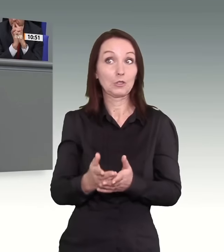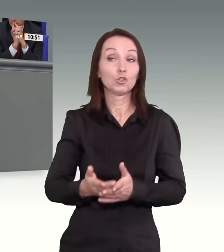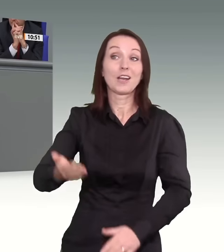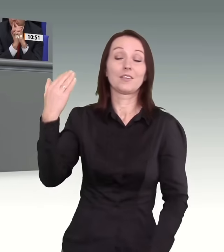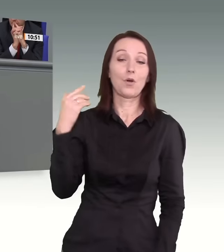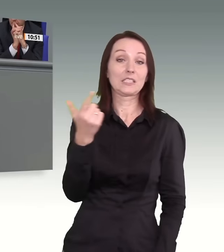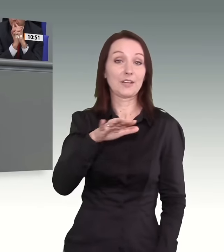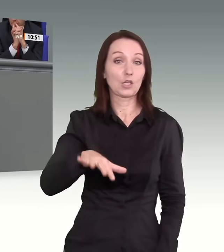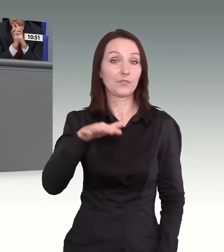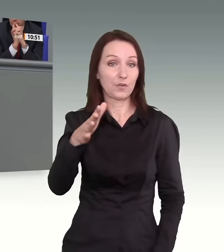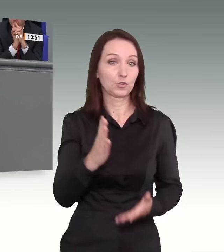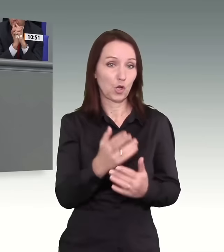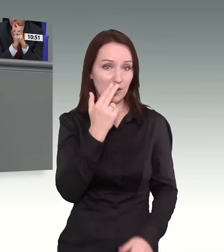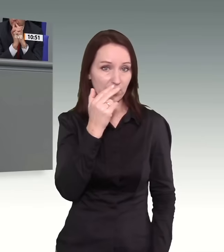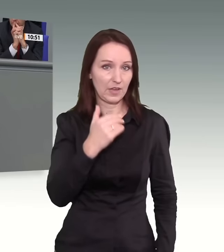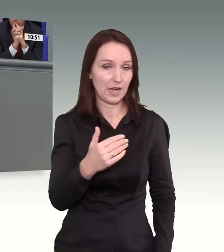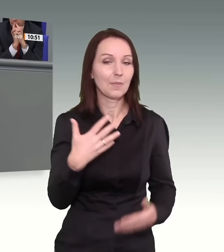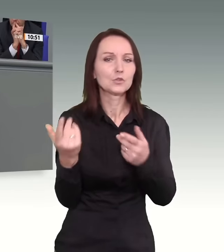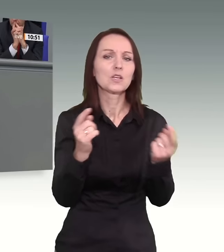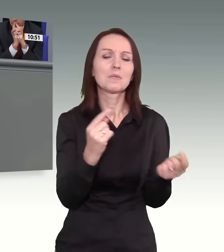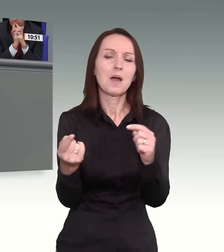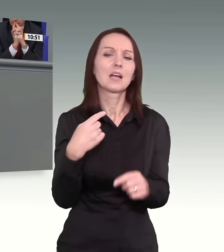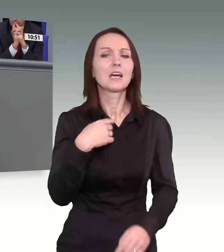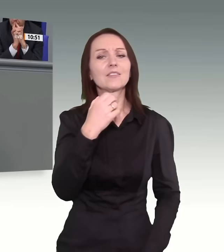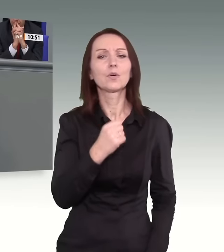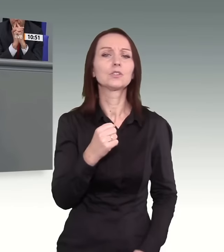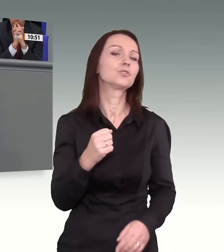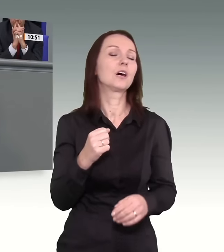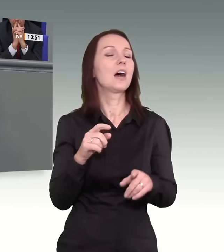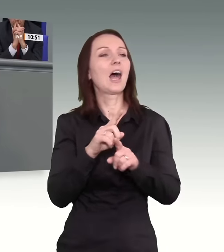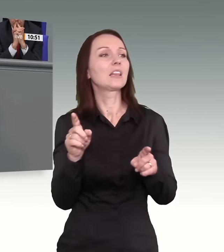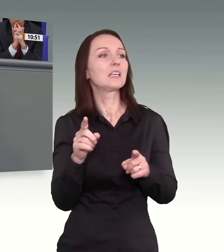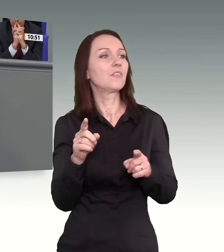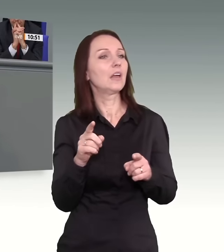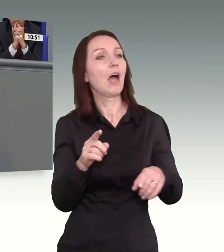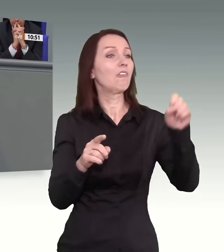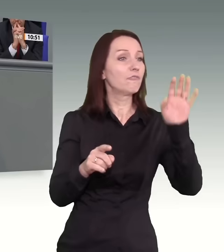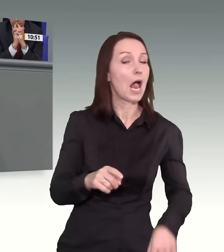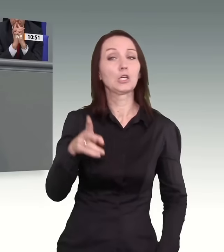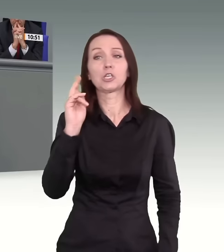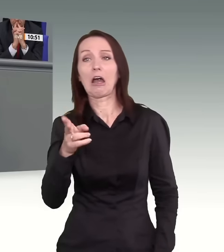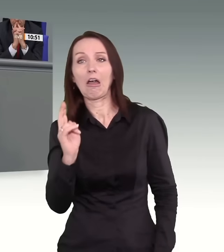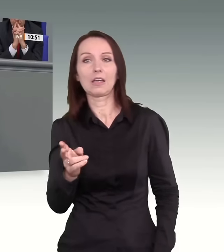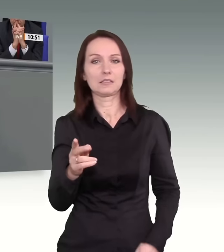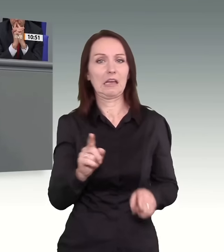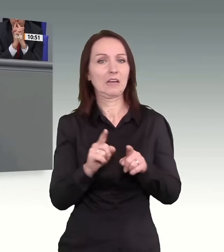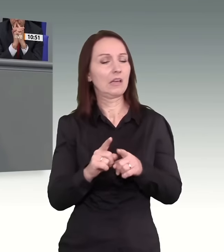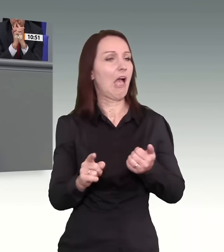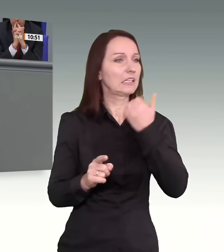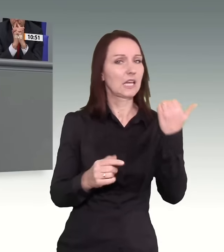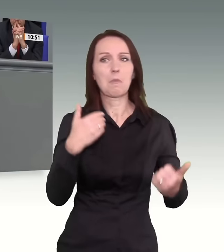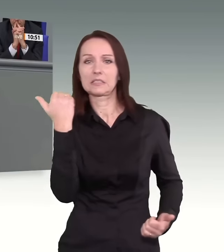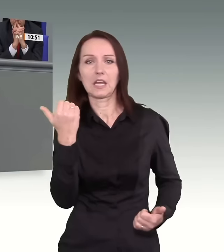Ich würde mir wünschen in dieser Debatte, dass es weniger falsch und richtig gibt, weniger alle rein und alle raus.